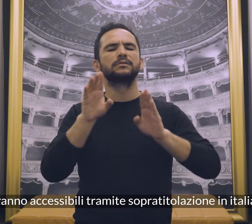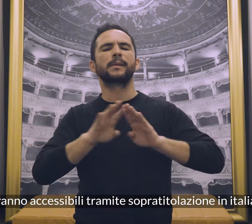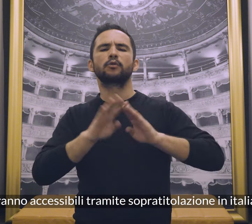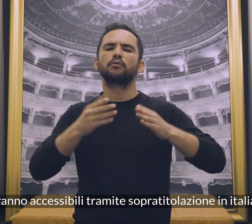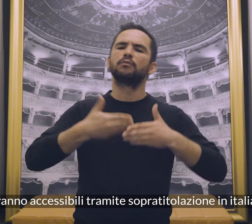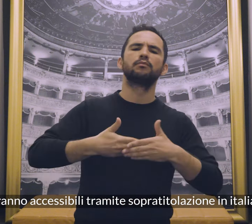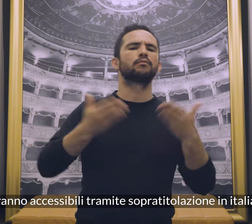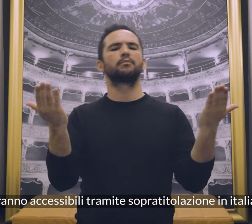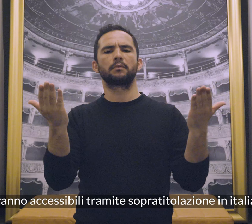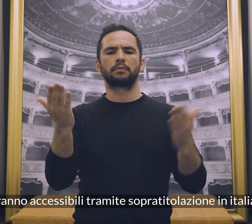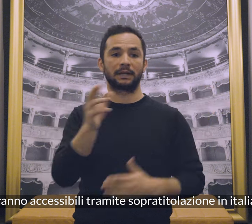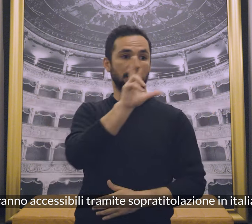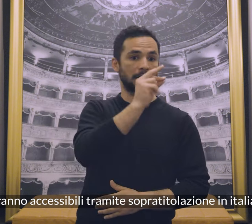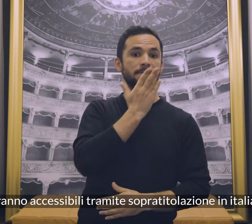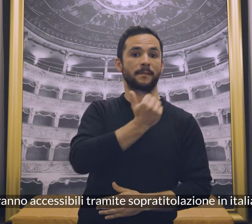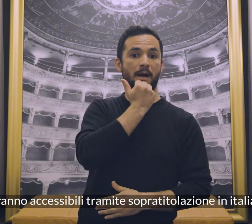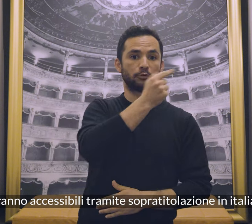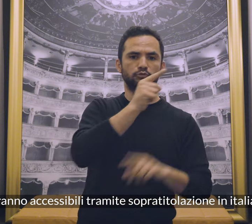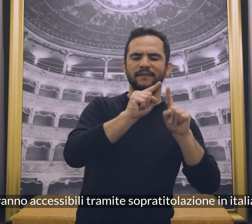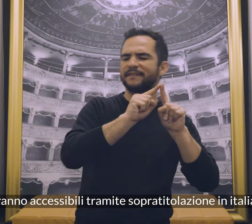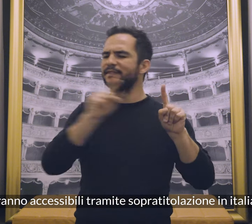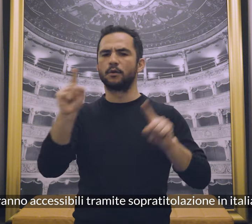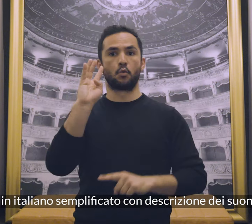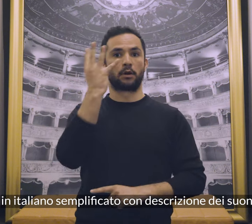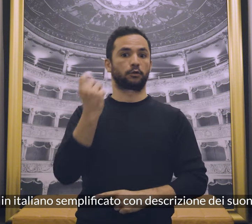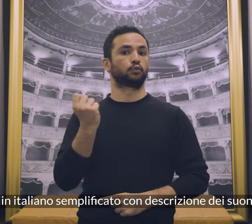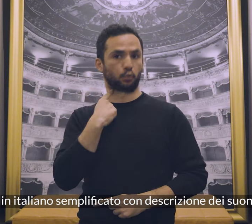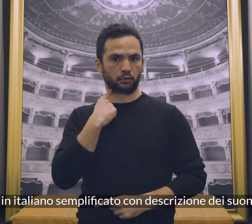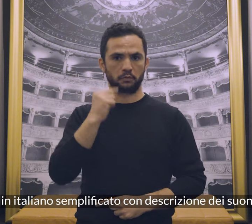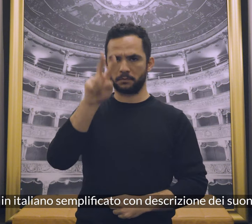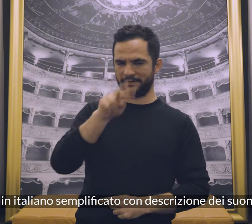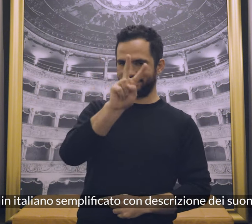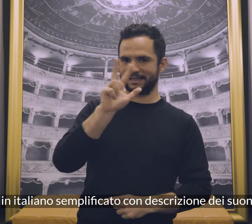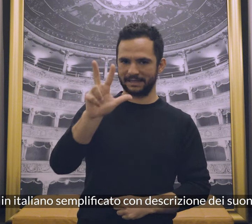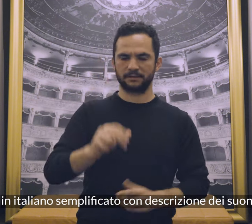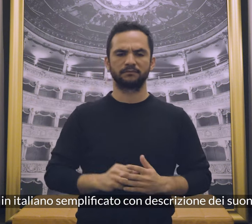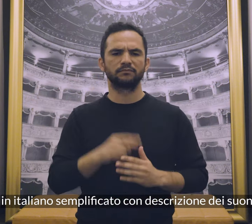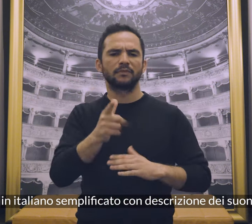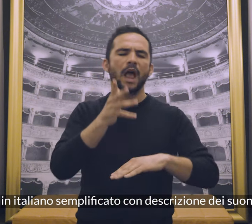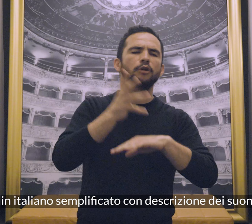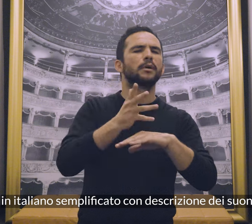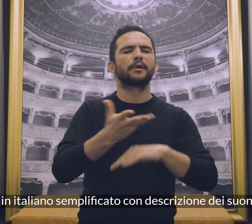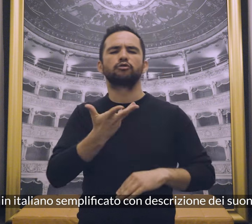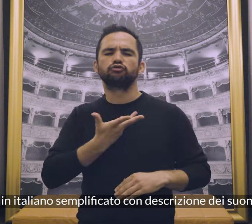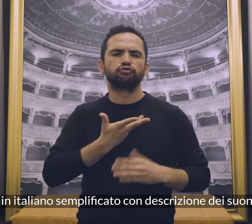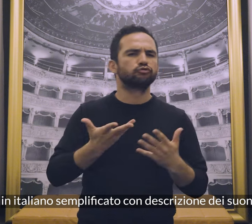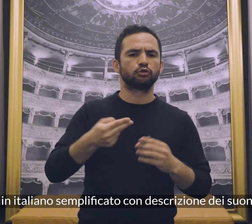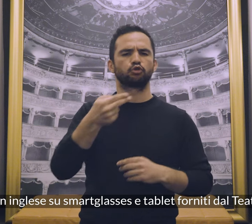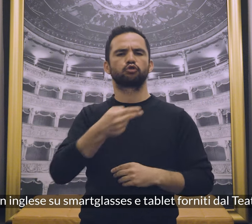tramite sopratitolazione in italiano, in italiano semplificato con descrizione dei suoni e